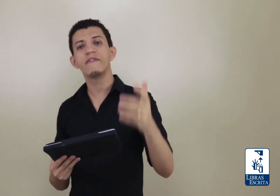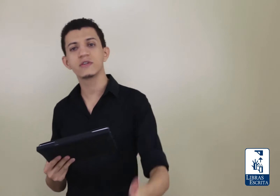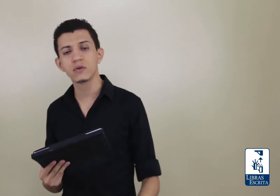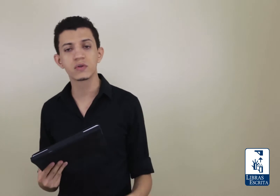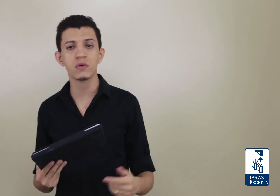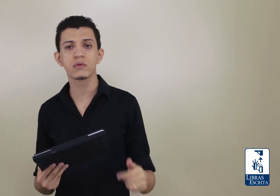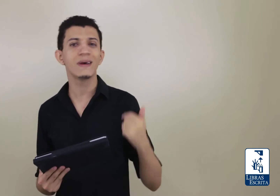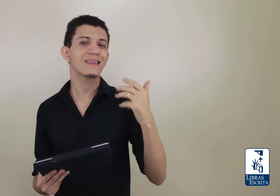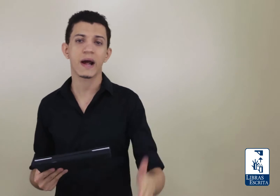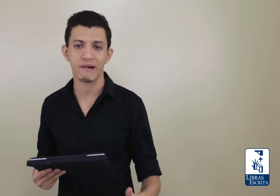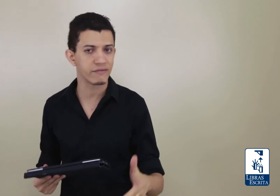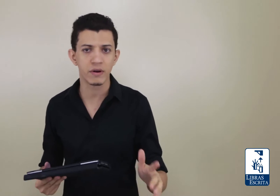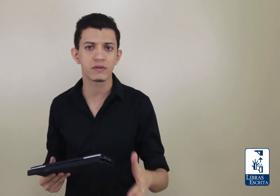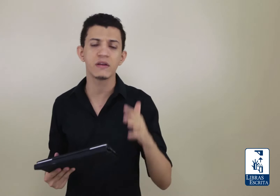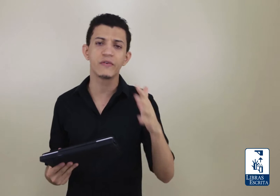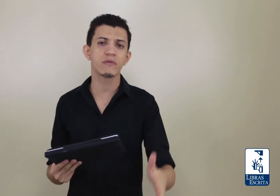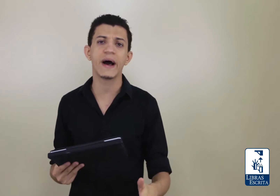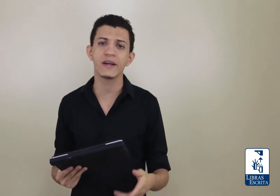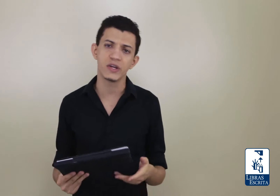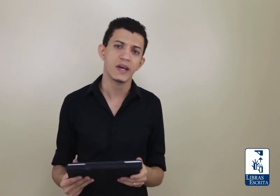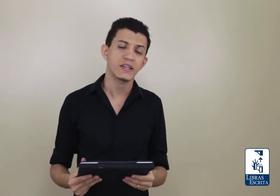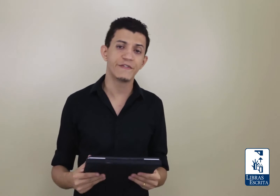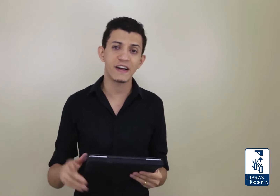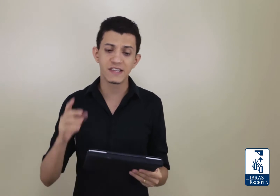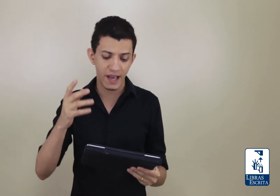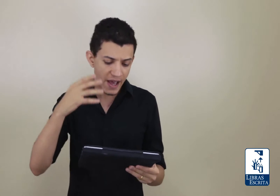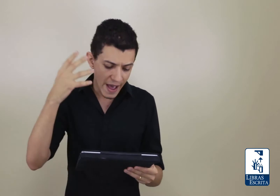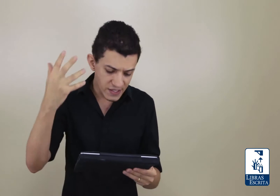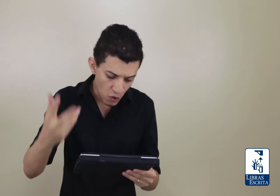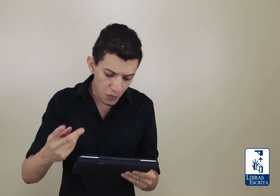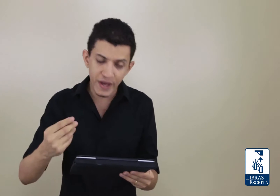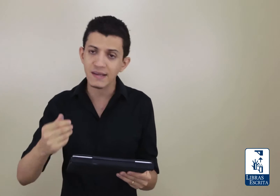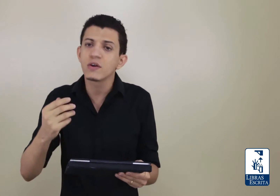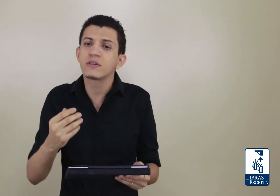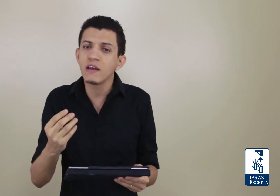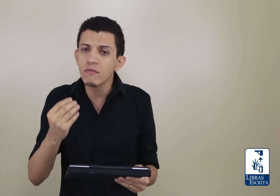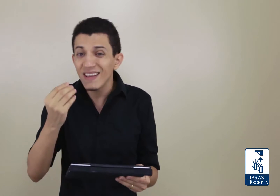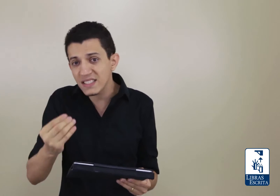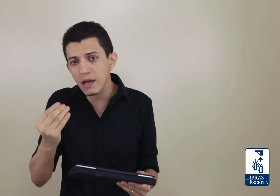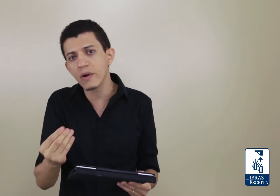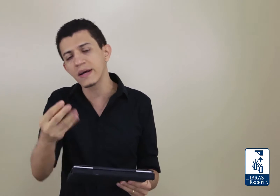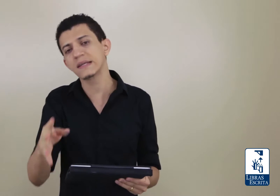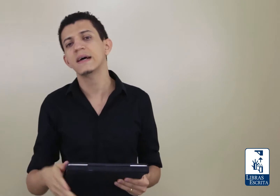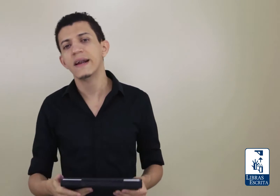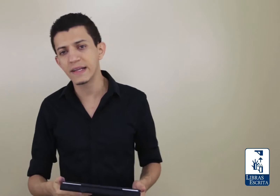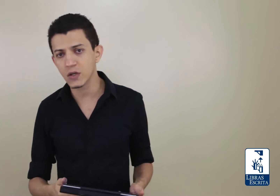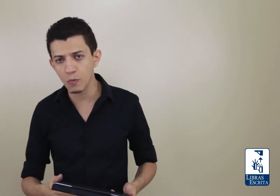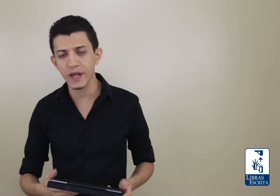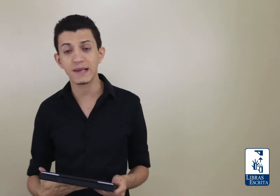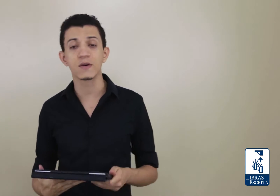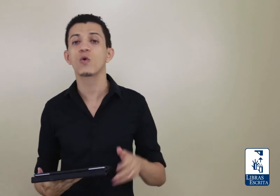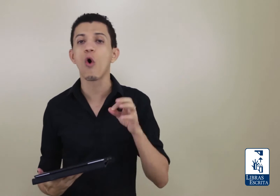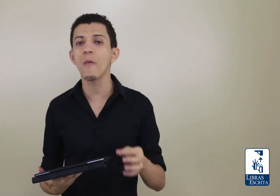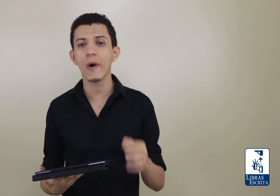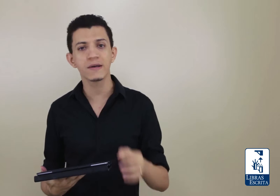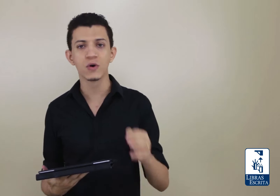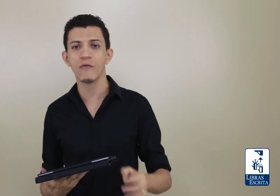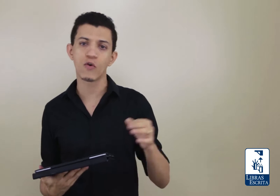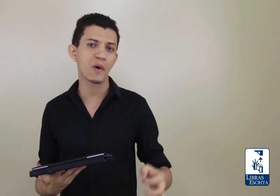frente do surdo e travo. Eu tenho dificuldade de fazer essa comunicação. tenho insegurança nessa comunicação. Como eu resolvo, como eu